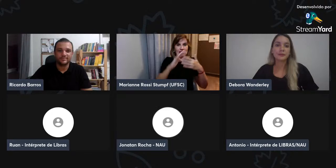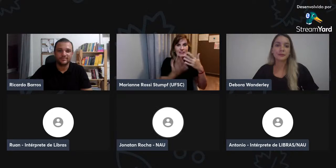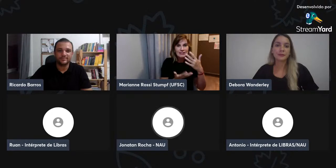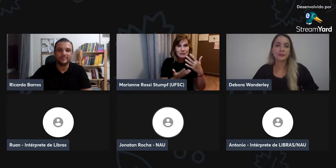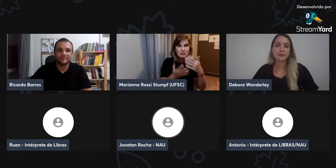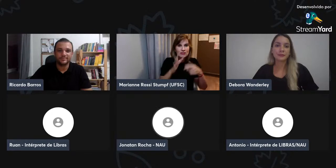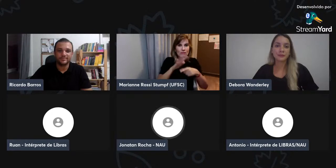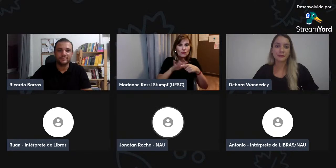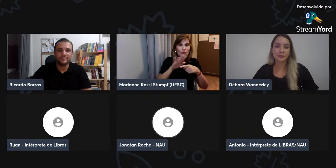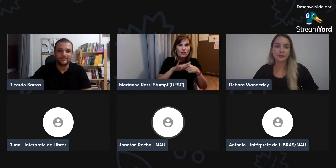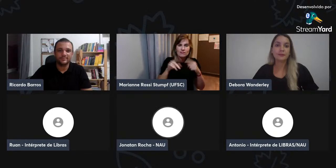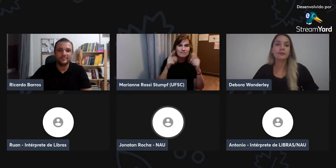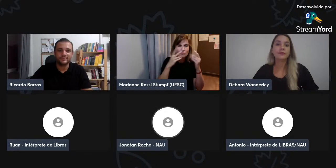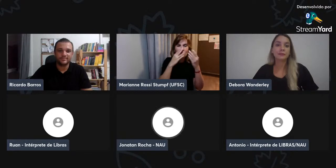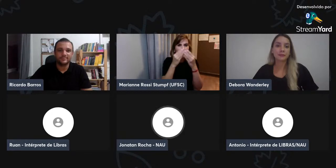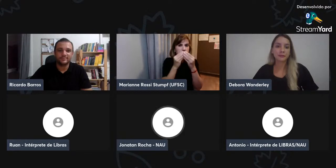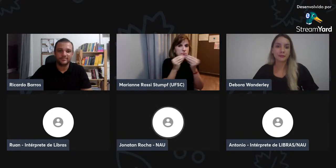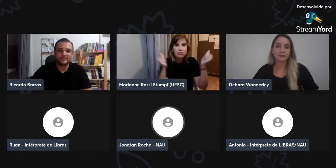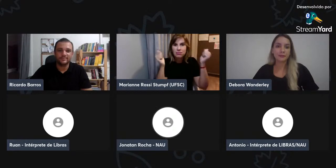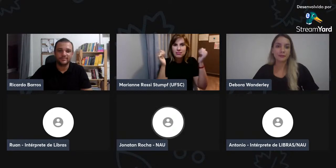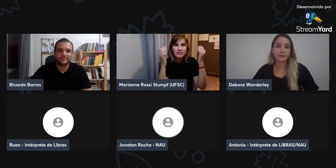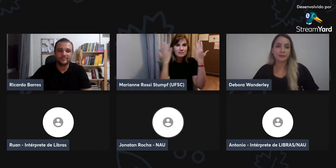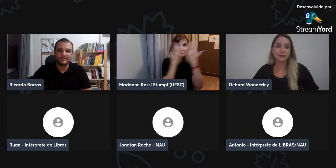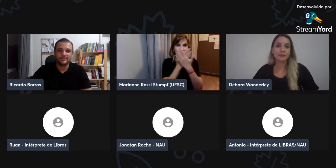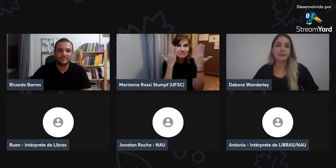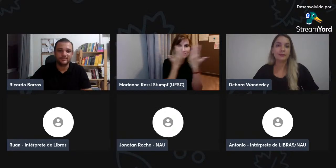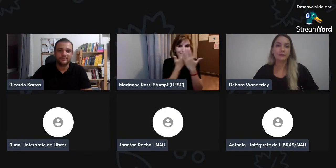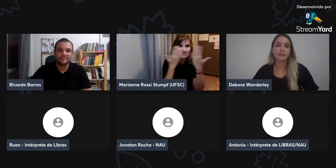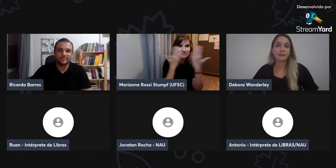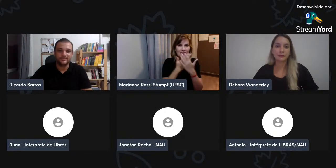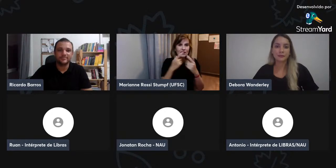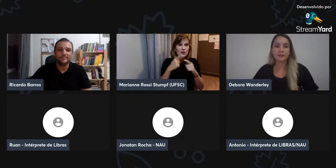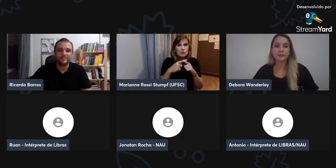é uma comparação, por exemplo, no vídeo em libras. Então,